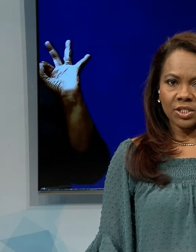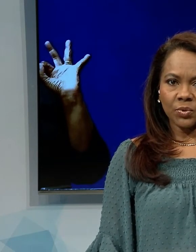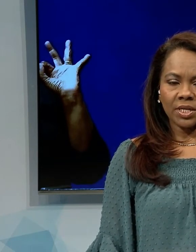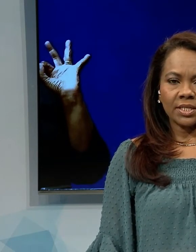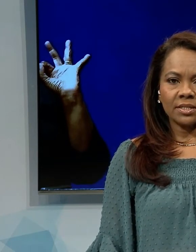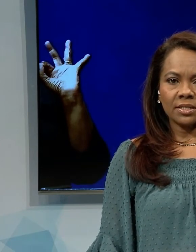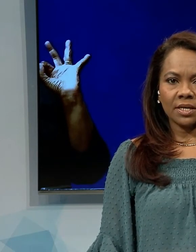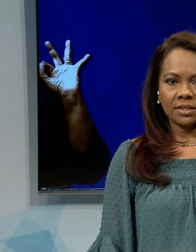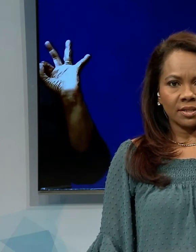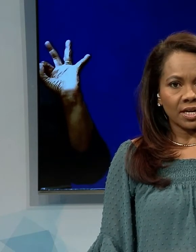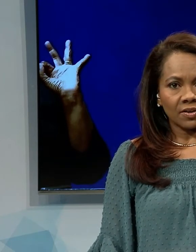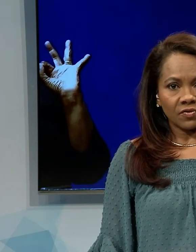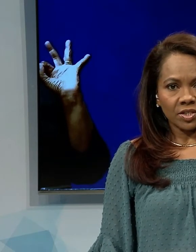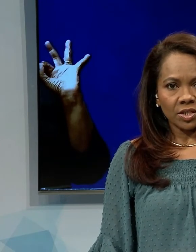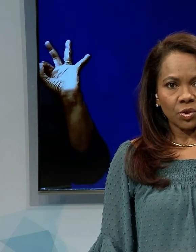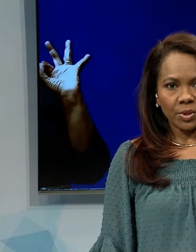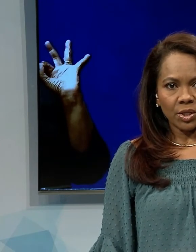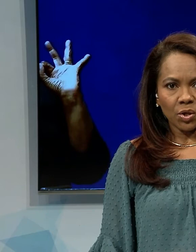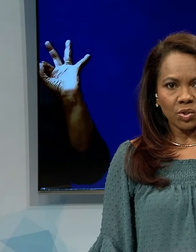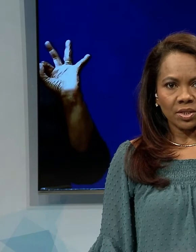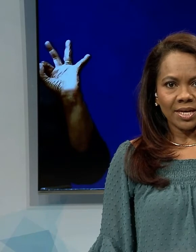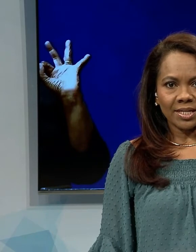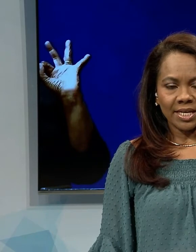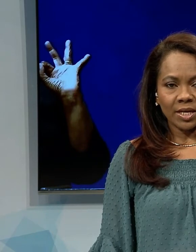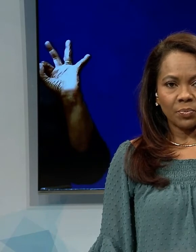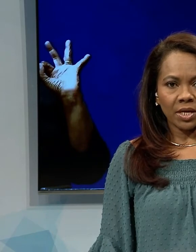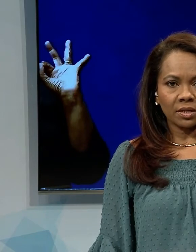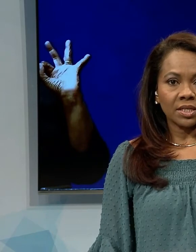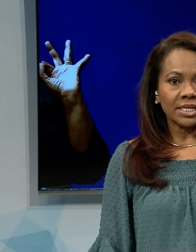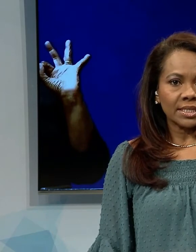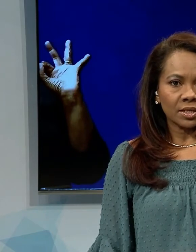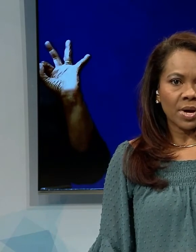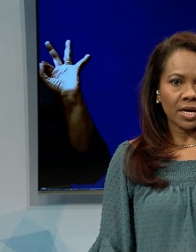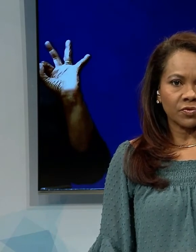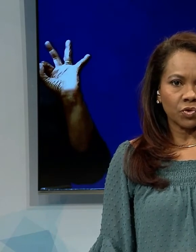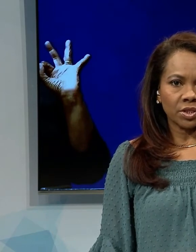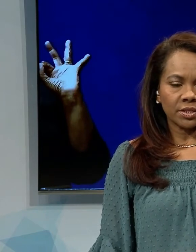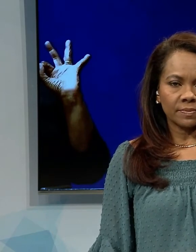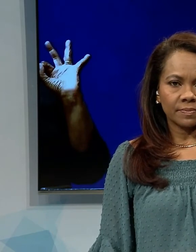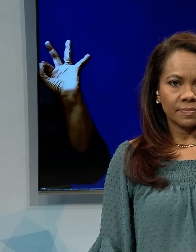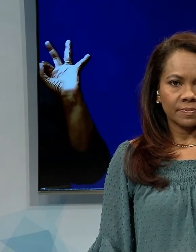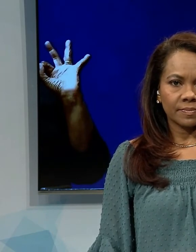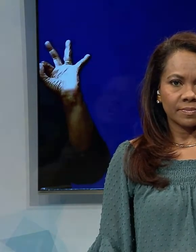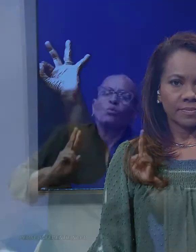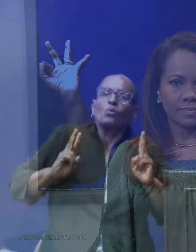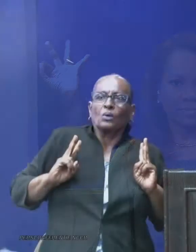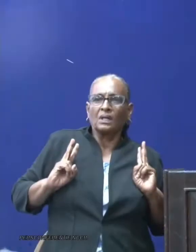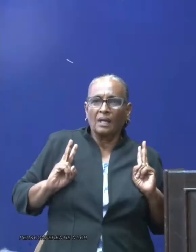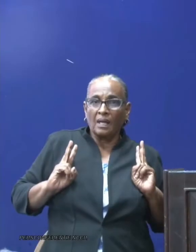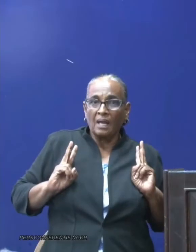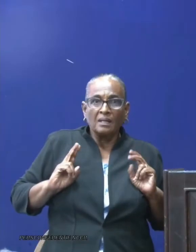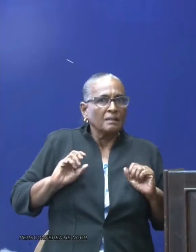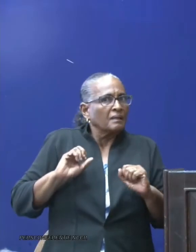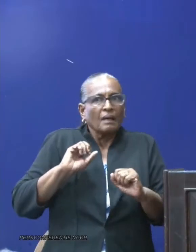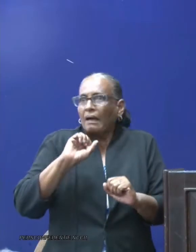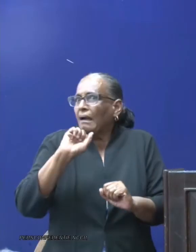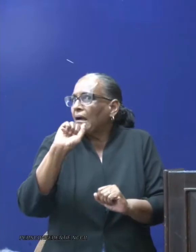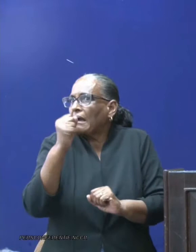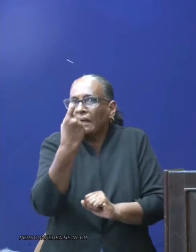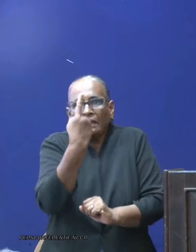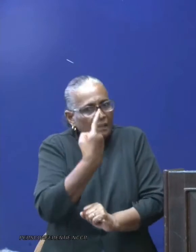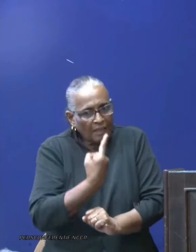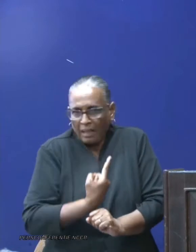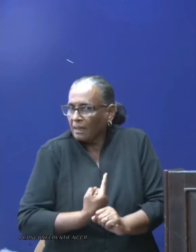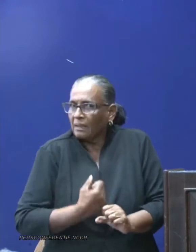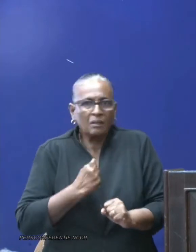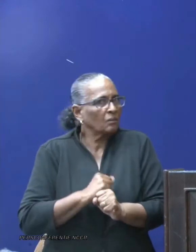-president Ashwin Adin zegt dat er alvast 2000 quarantaineplekken gereed gemaakt worden. Je kan het niet alleen